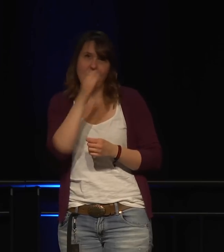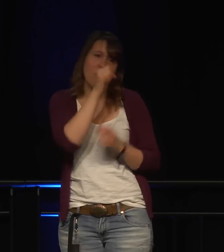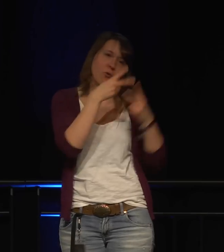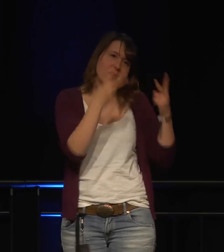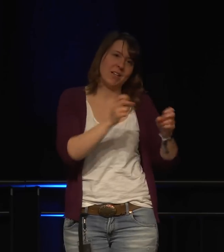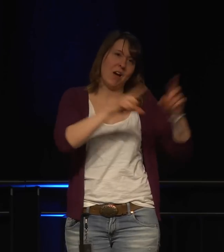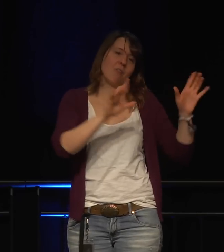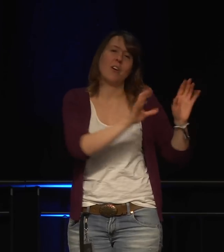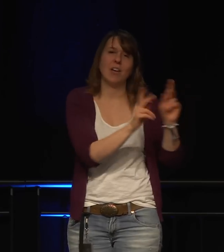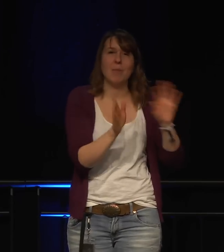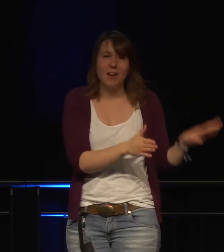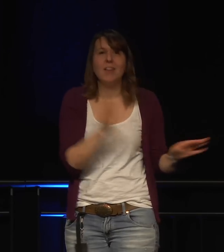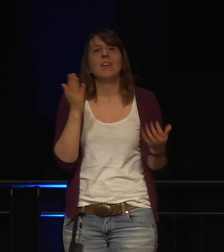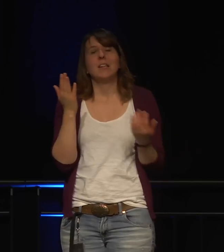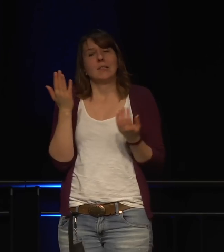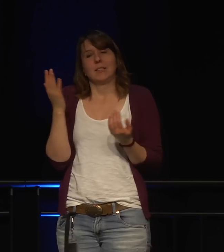falschen Seiten.